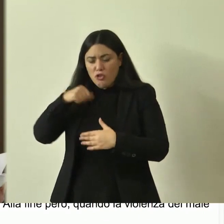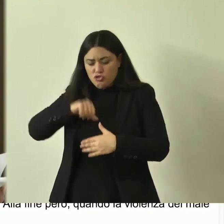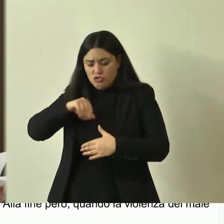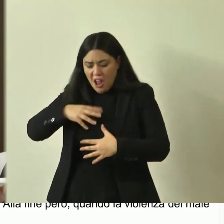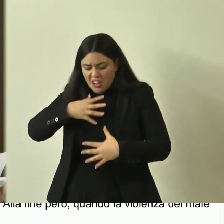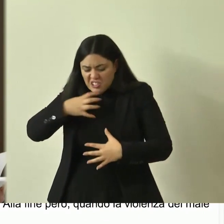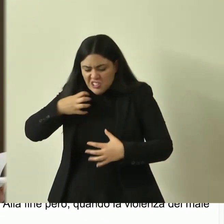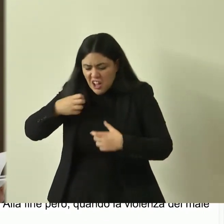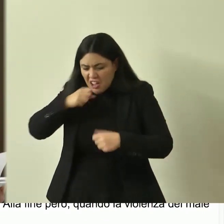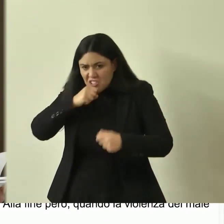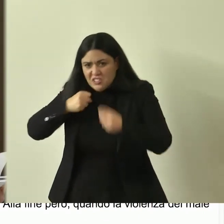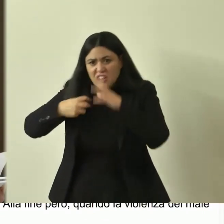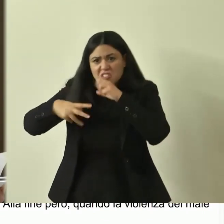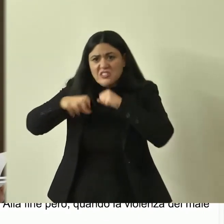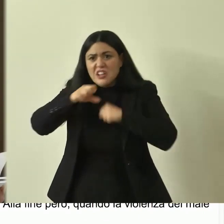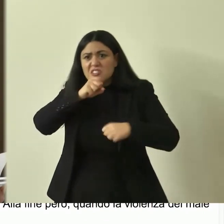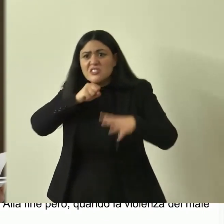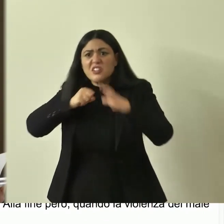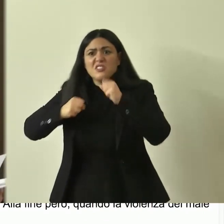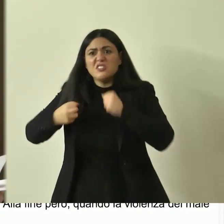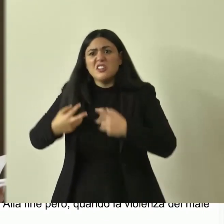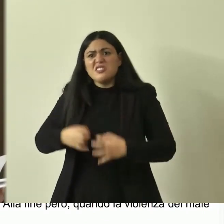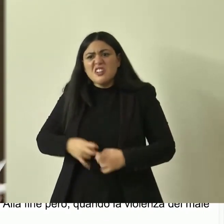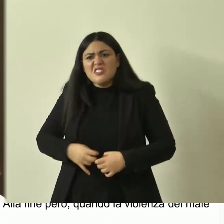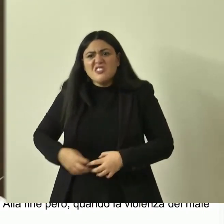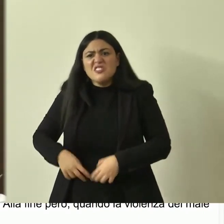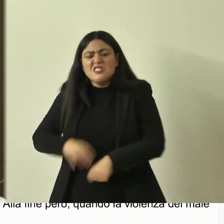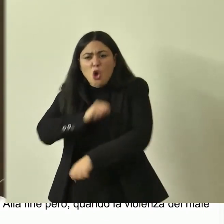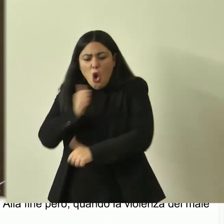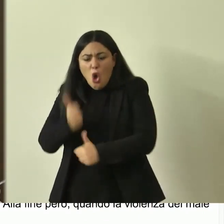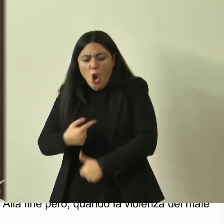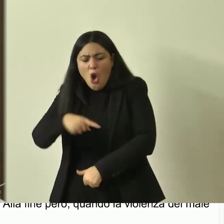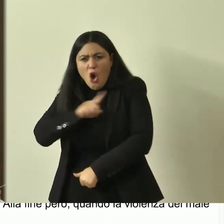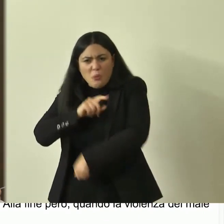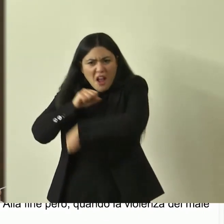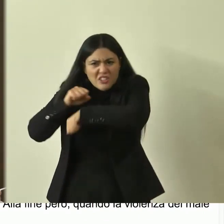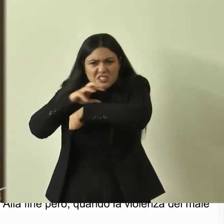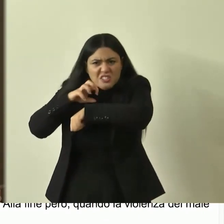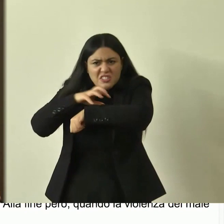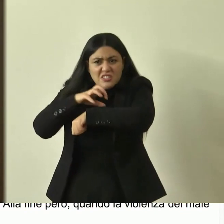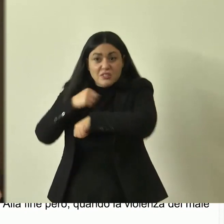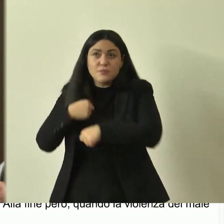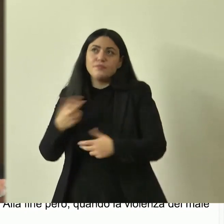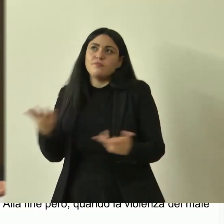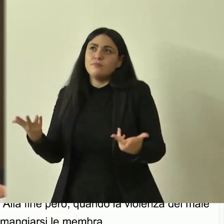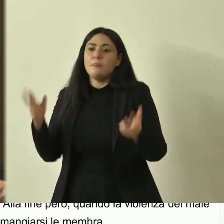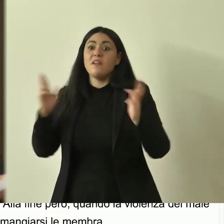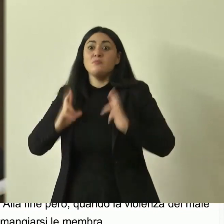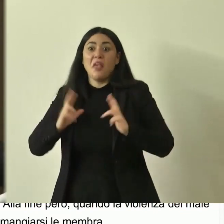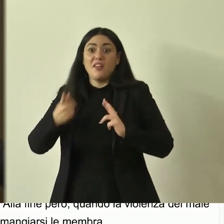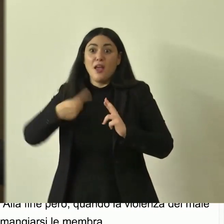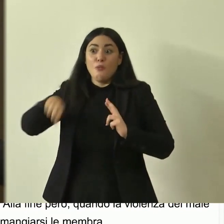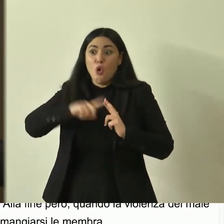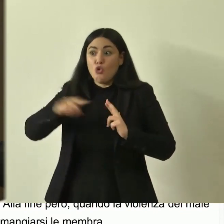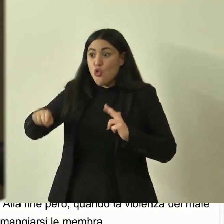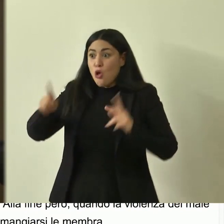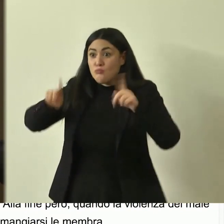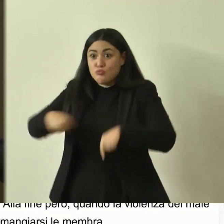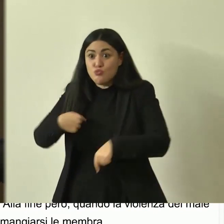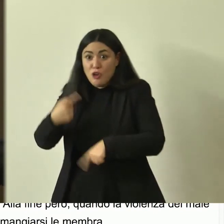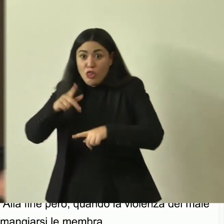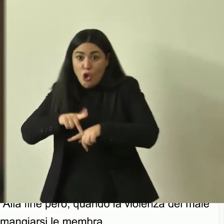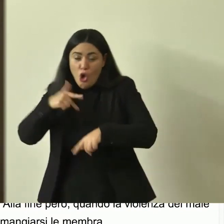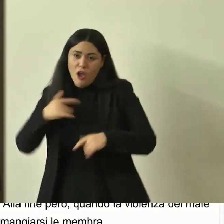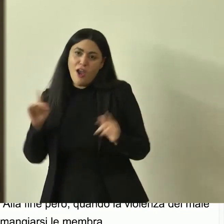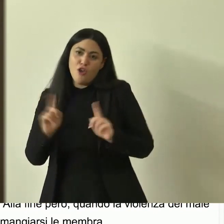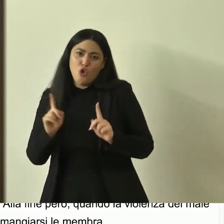con strazio a nutrirsi rosicando il proprio corpo speriamo che questa non sia il nostro destino